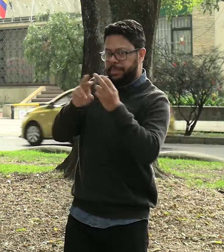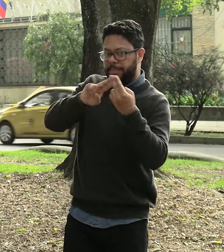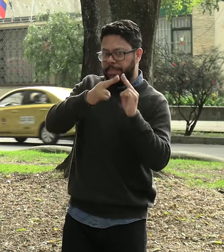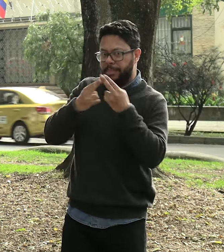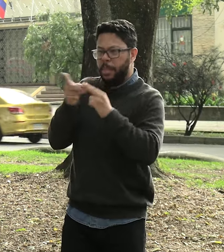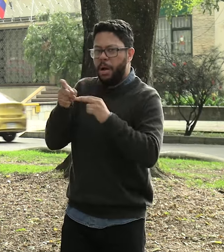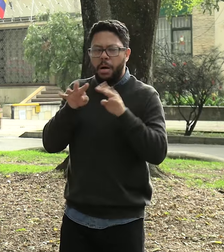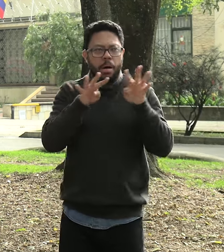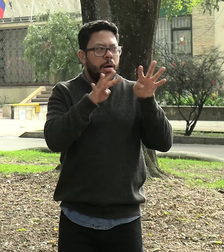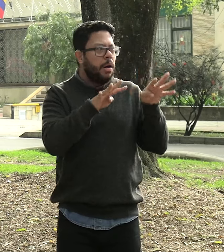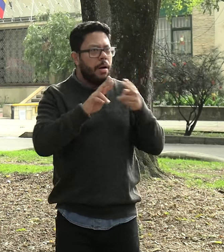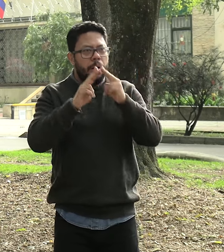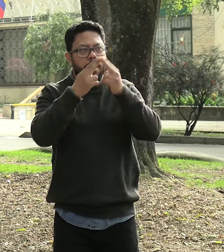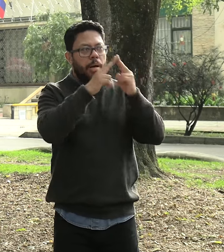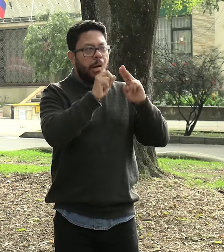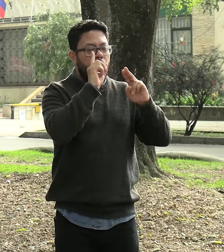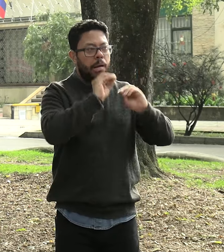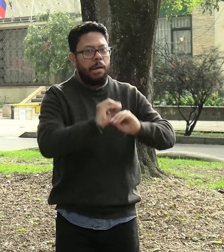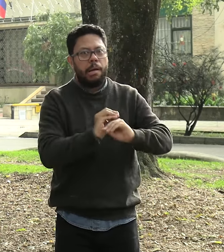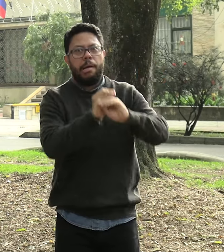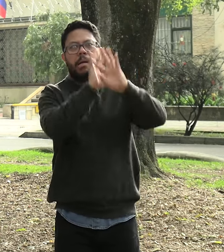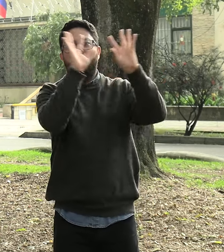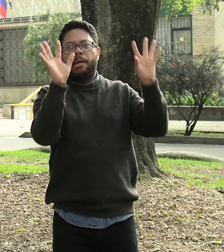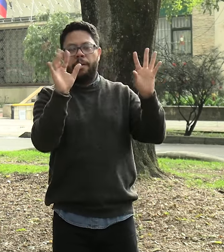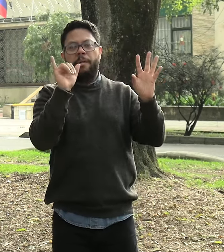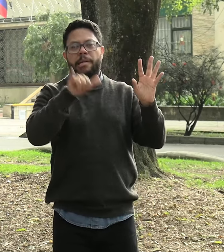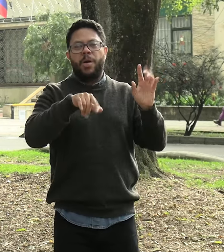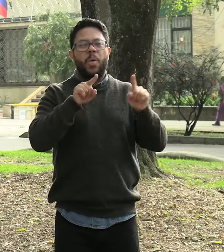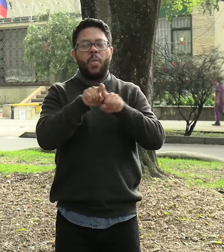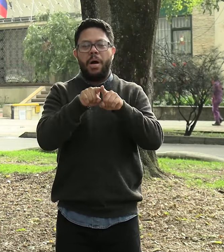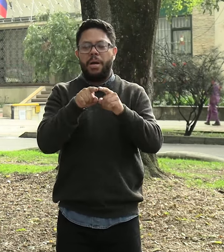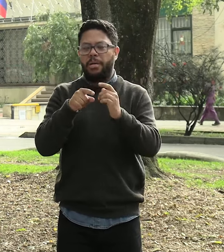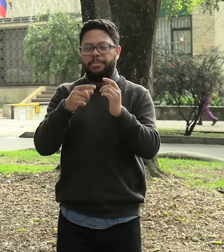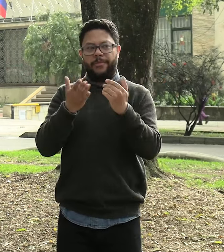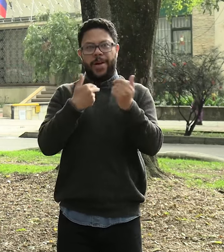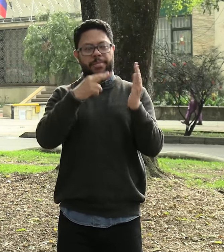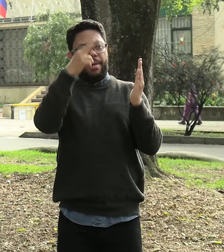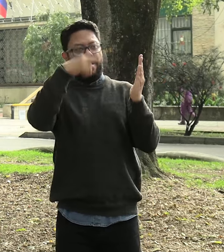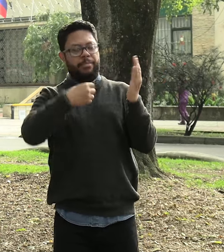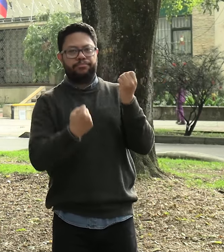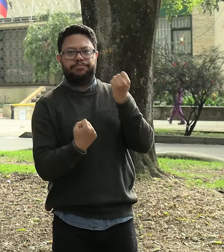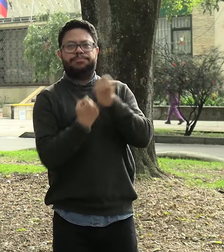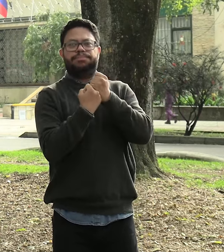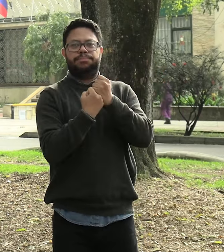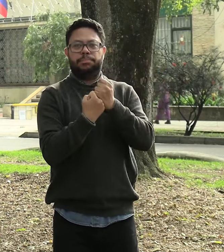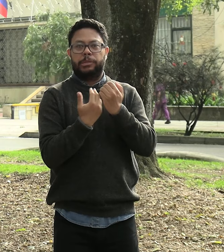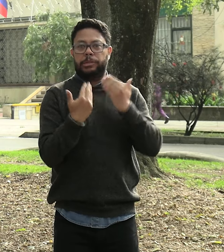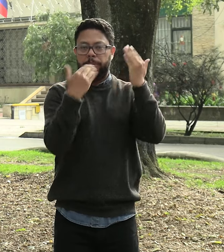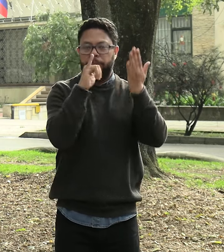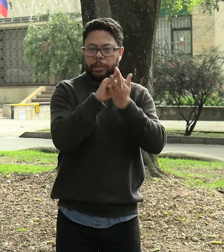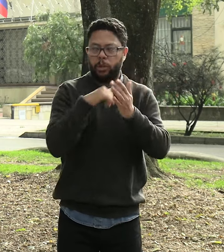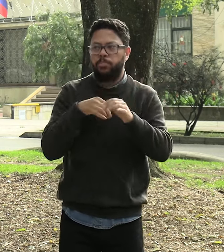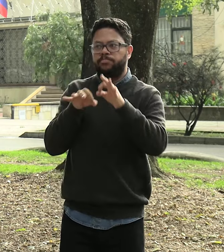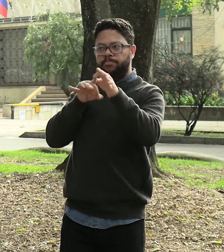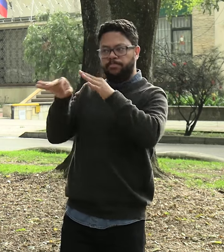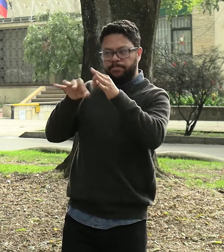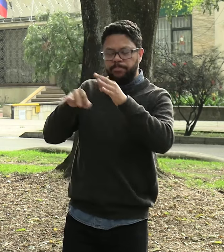documentos, dando así una relación entre conceptos, apoyos visuales y discurso explicativo. Este trabajo se